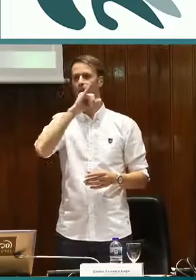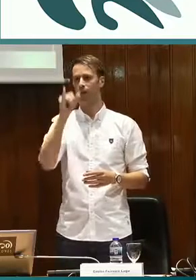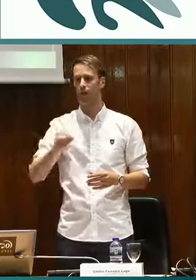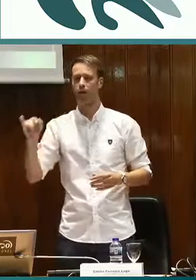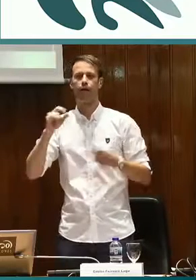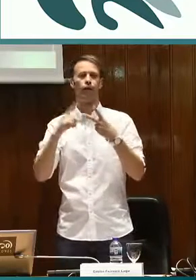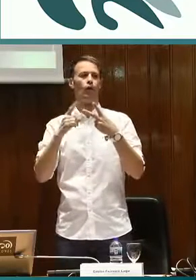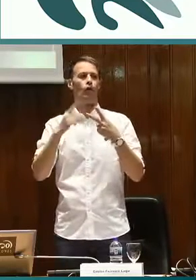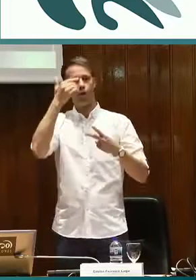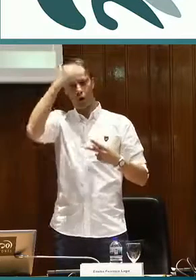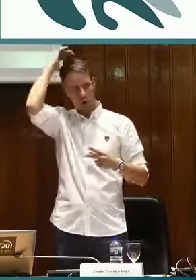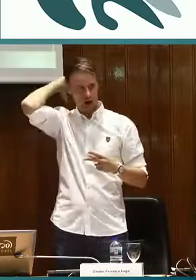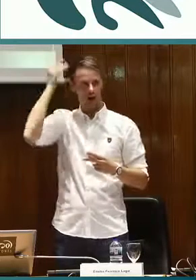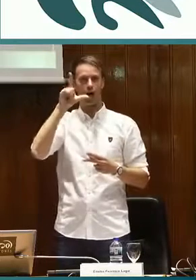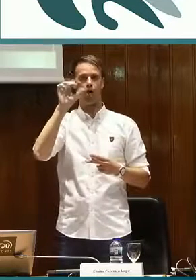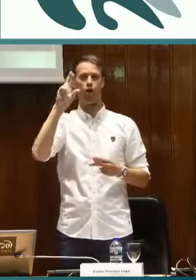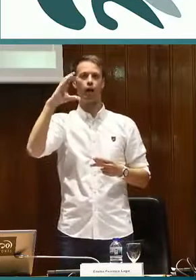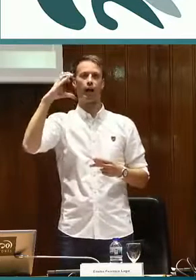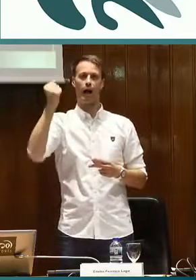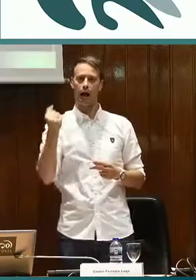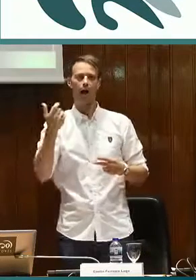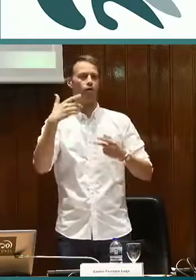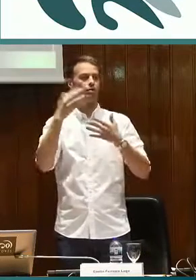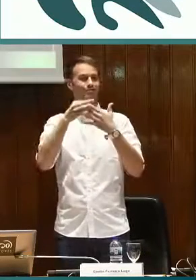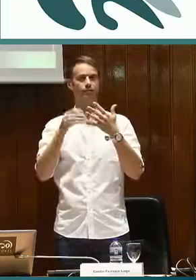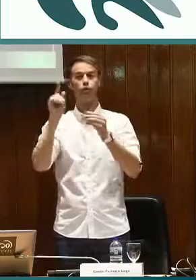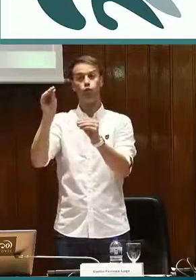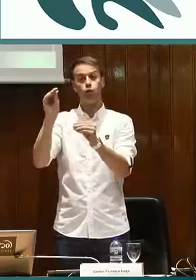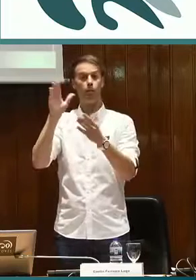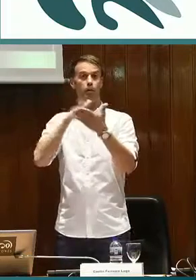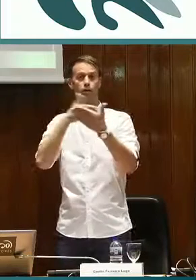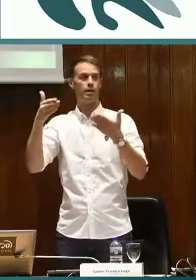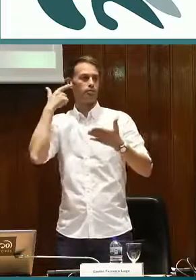o de Federico García Lorca.